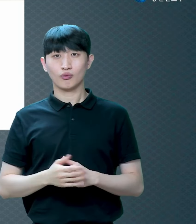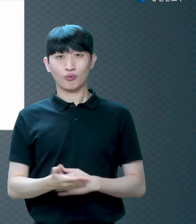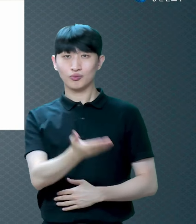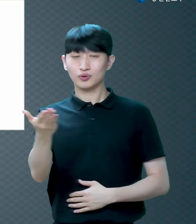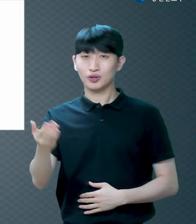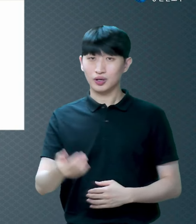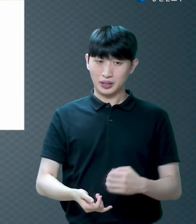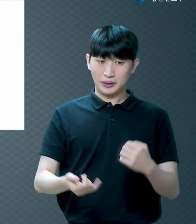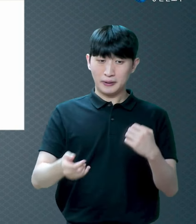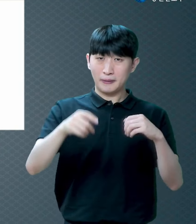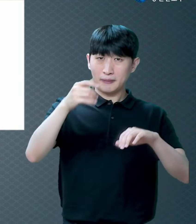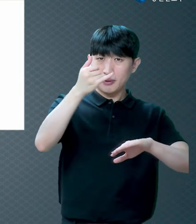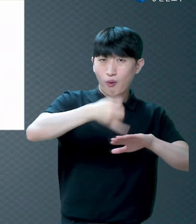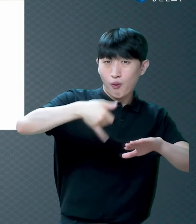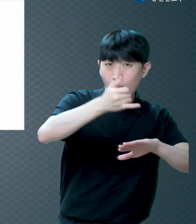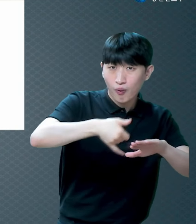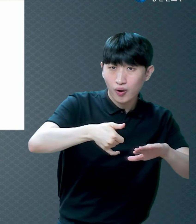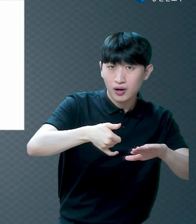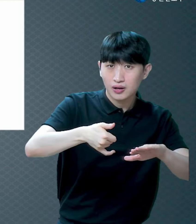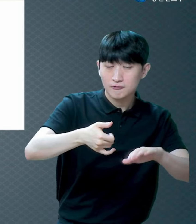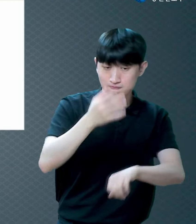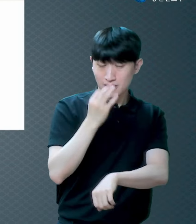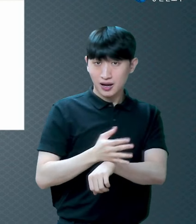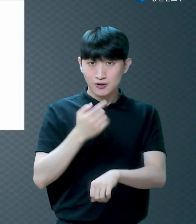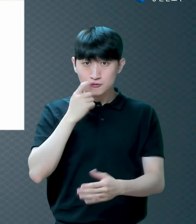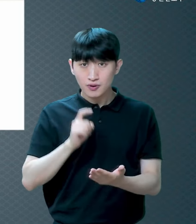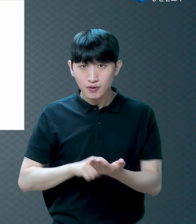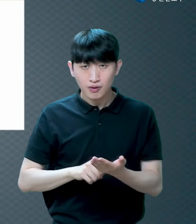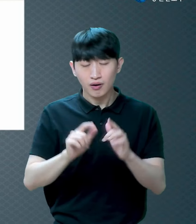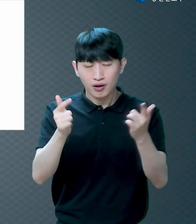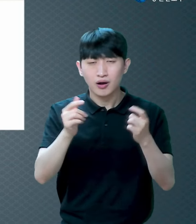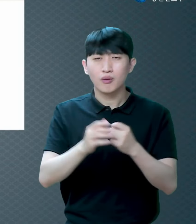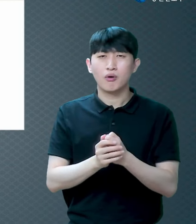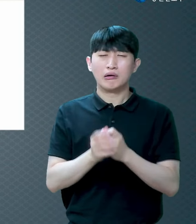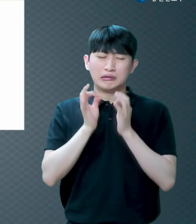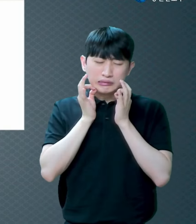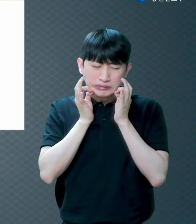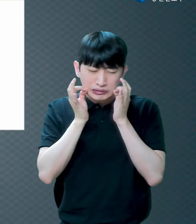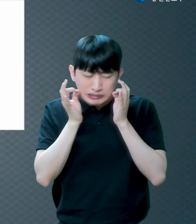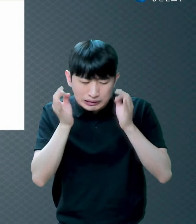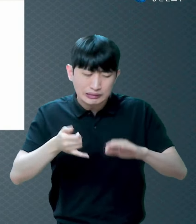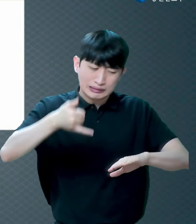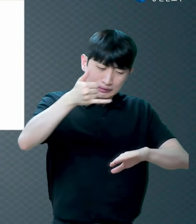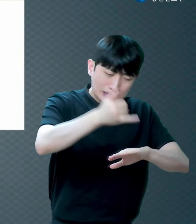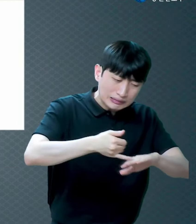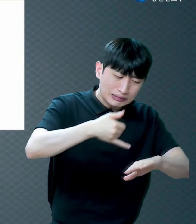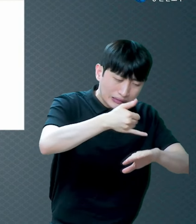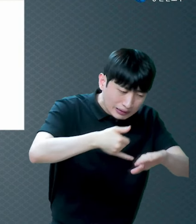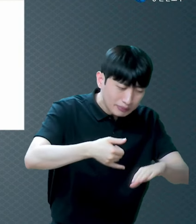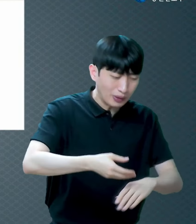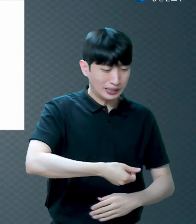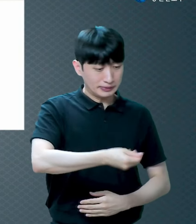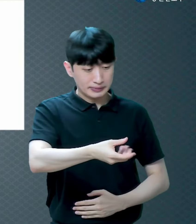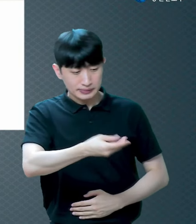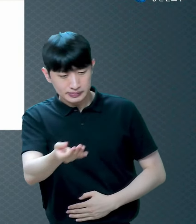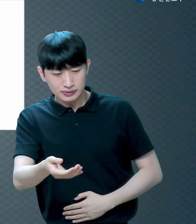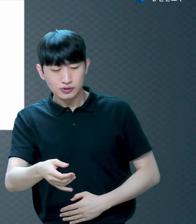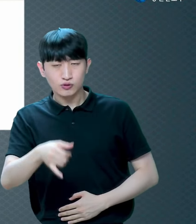여기에는 땀이 필요합니다 노력이 필요합니다 그리고 수고가 필요합니다